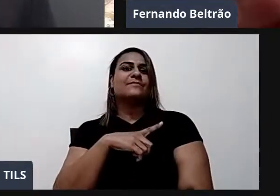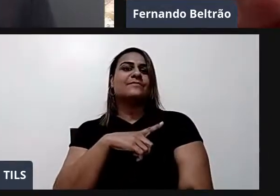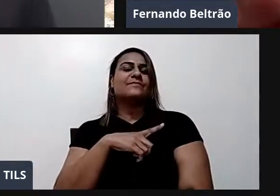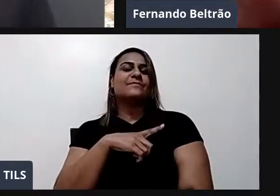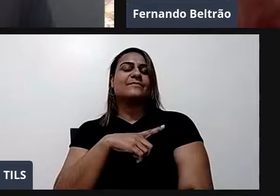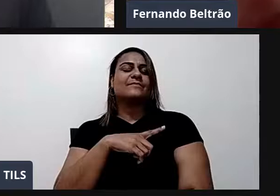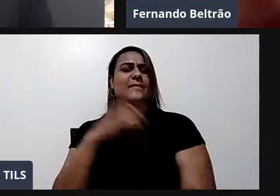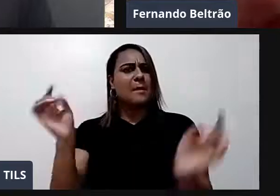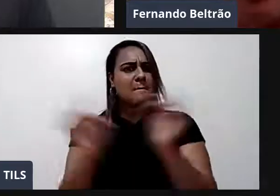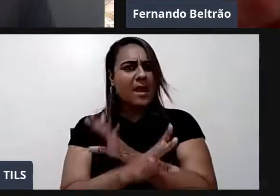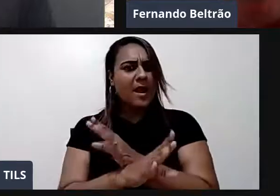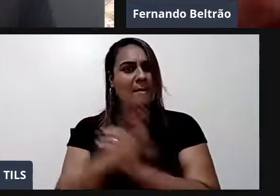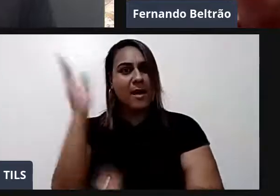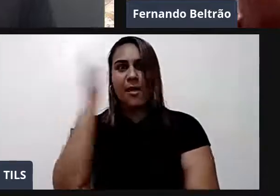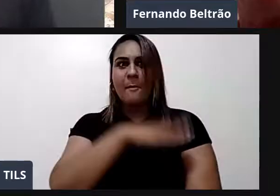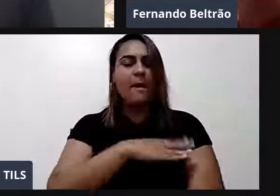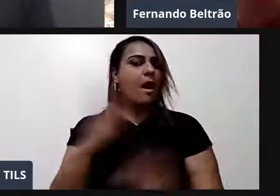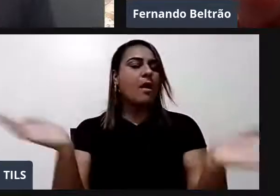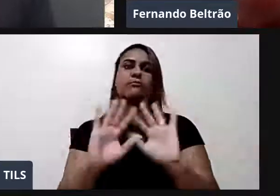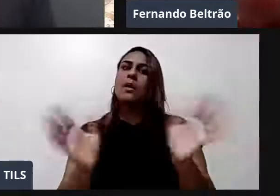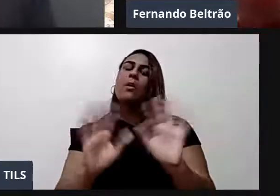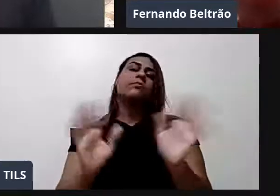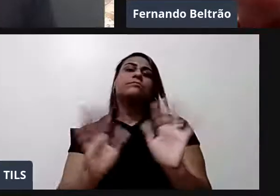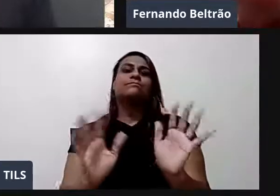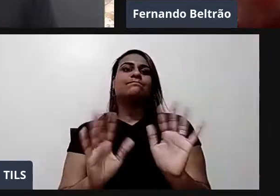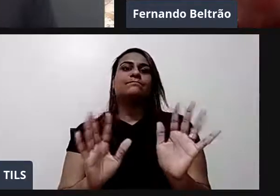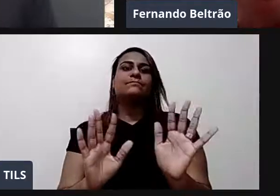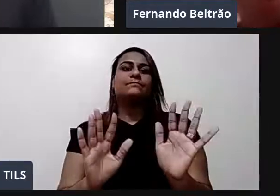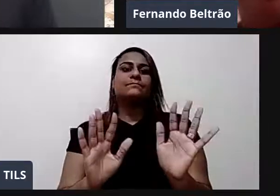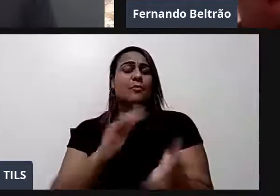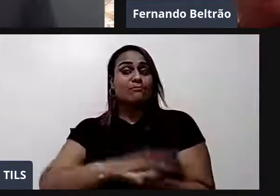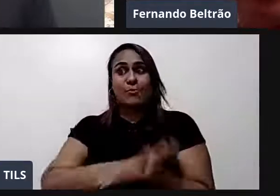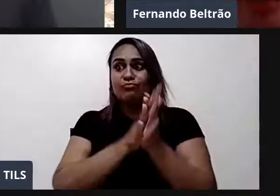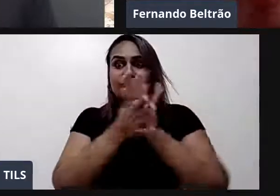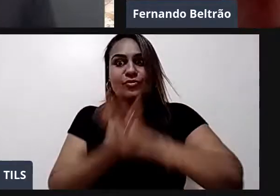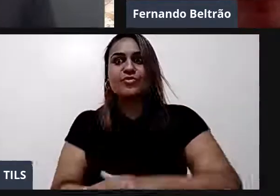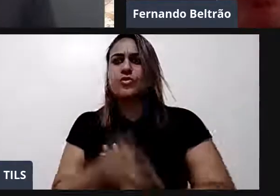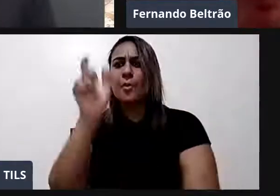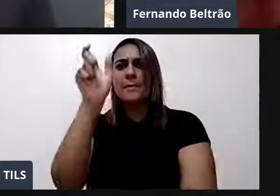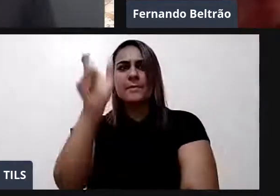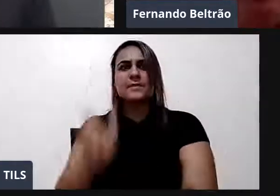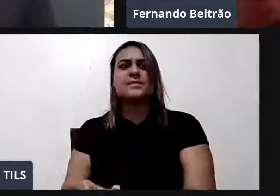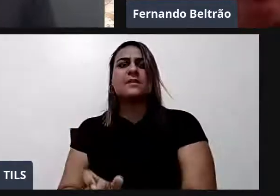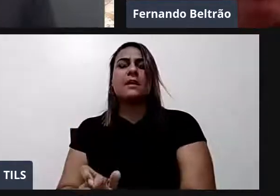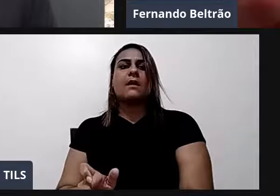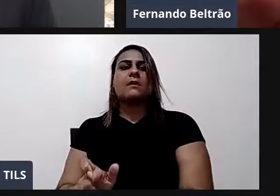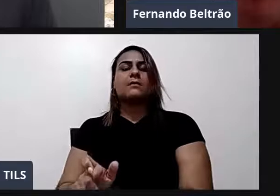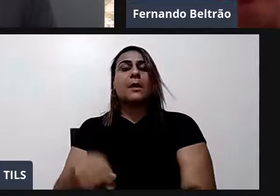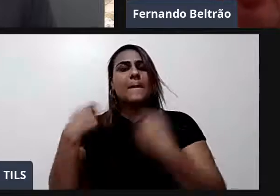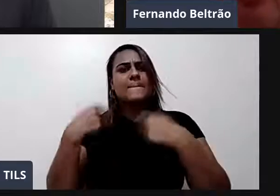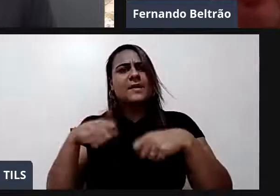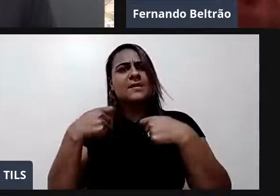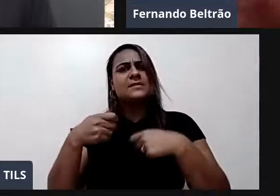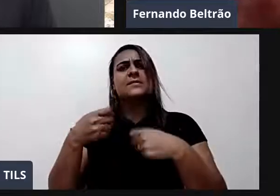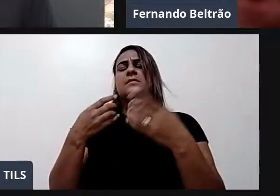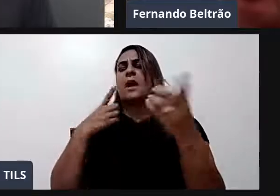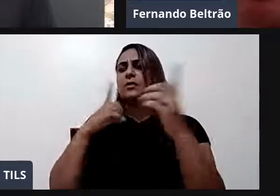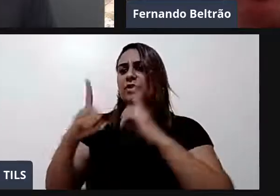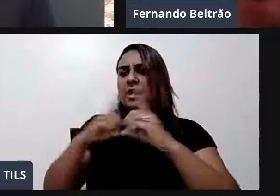Eu não posso acabar. Eu não posso destruir uma pessoa. Tentar argumentar com uma pessoa que lhe odeia. Não faça isso.